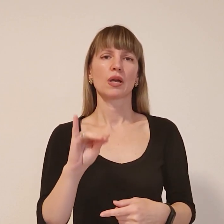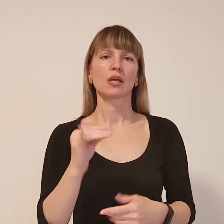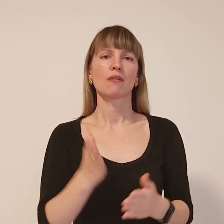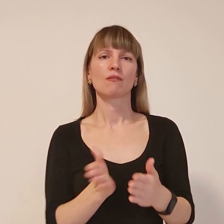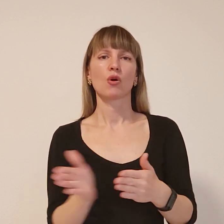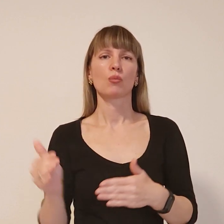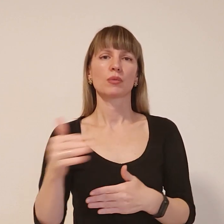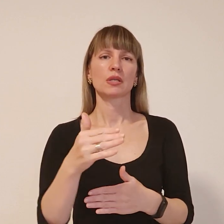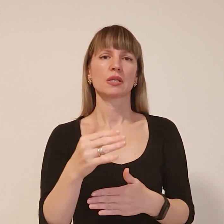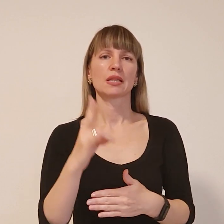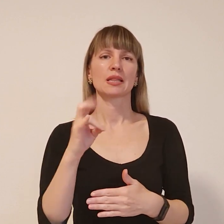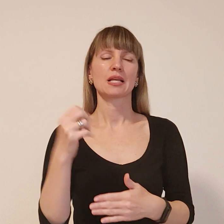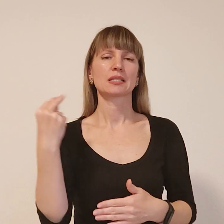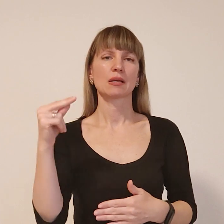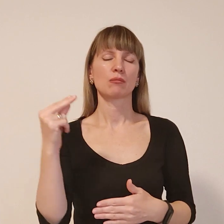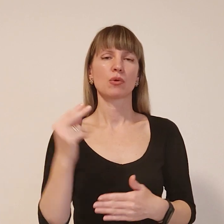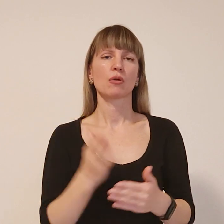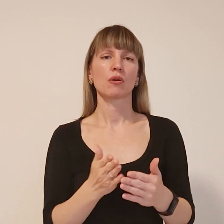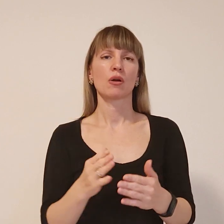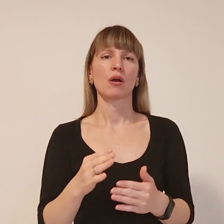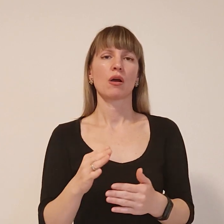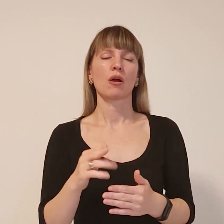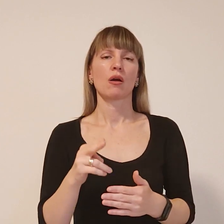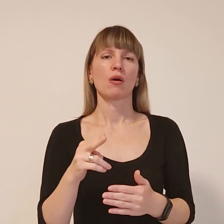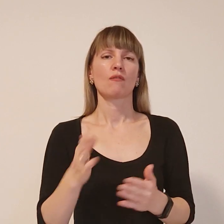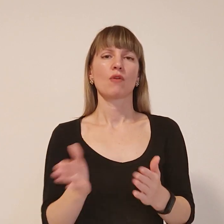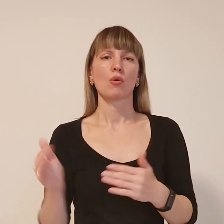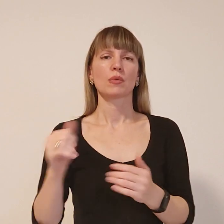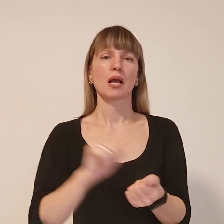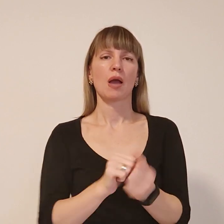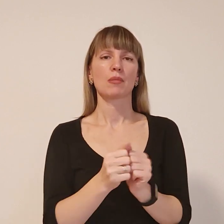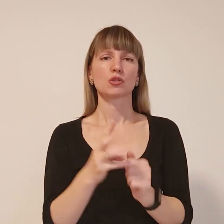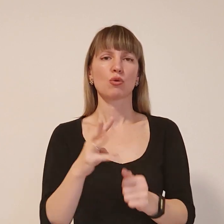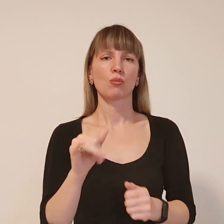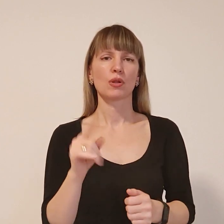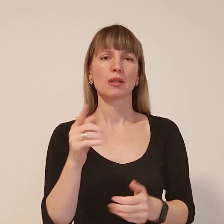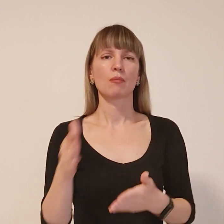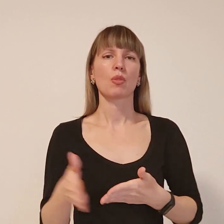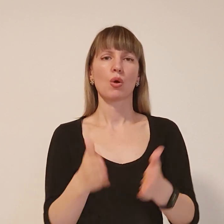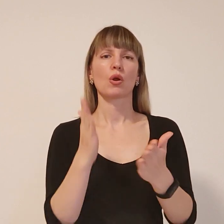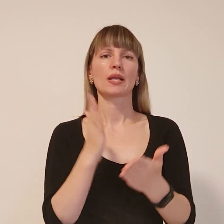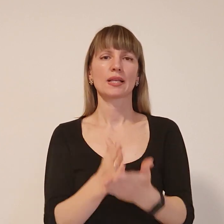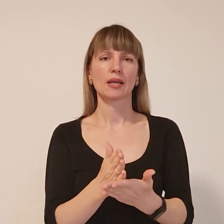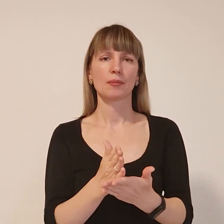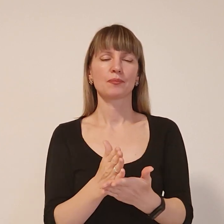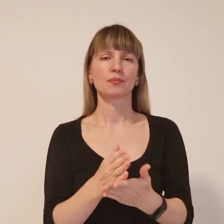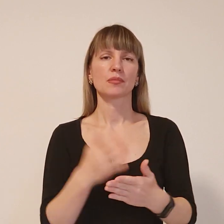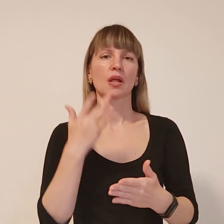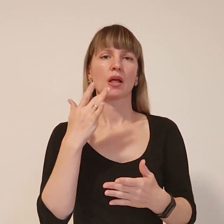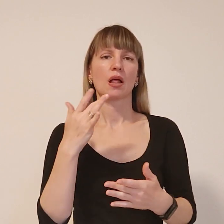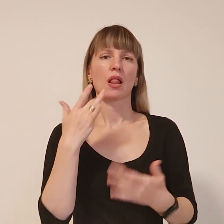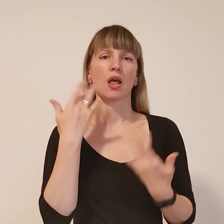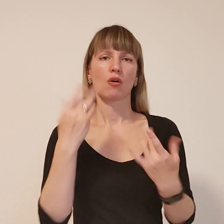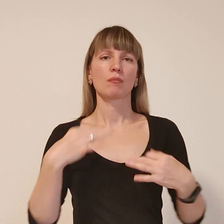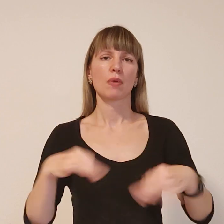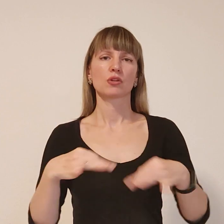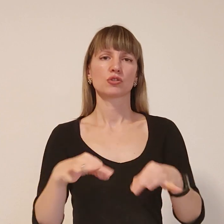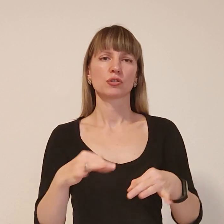'їзд на Запоріжжі, в об'їзд Кам'янському. Там дорога є, легкові автомобілі та невеличкі